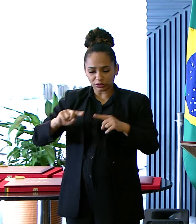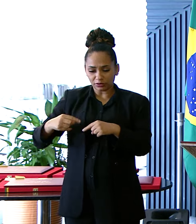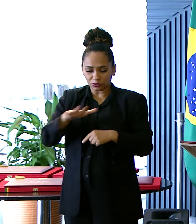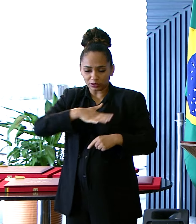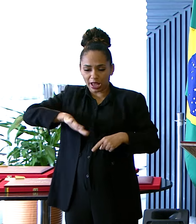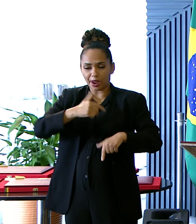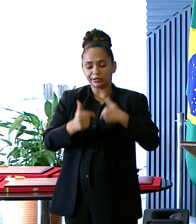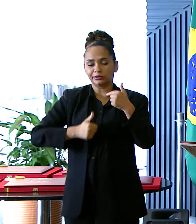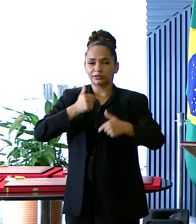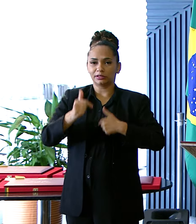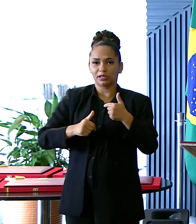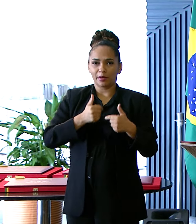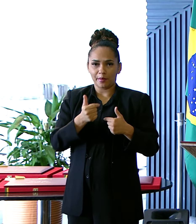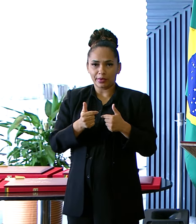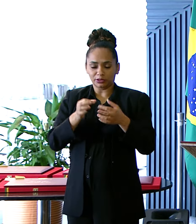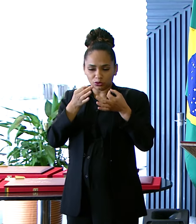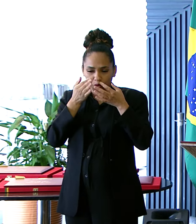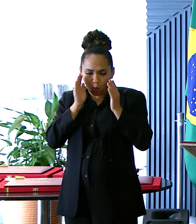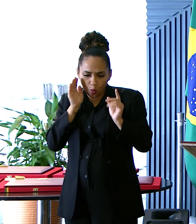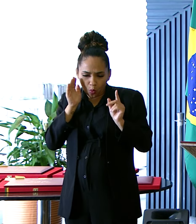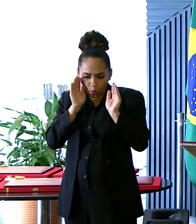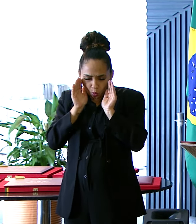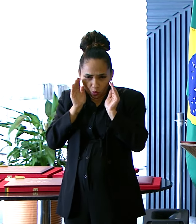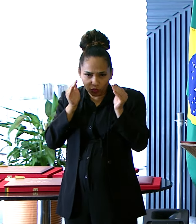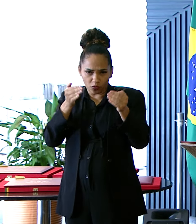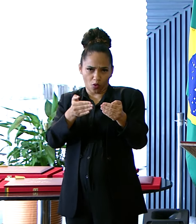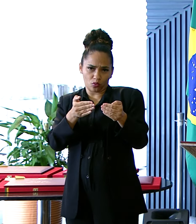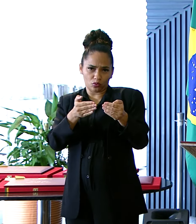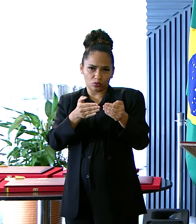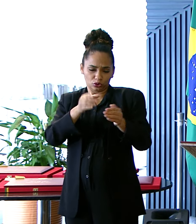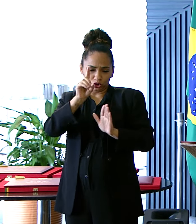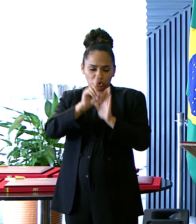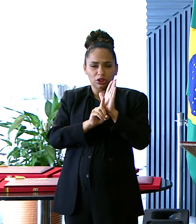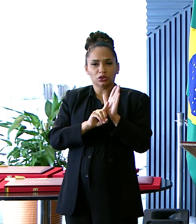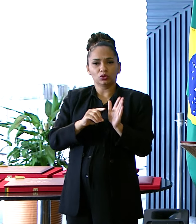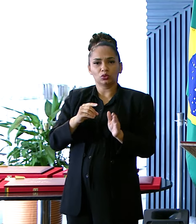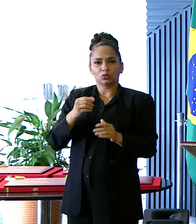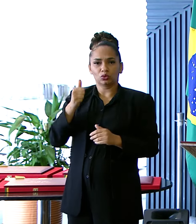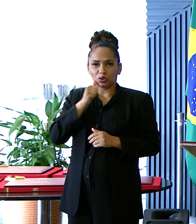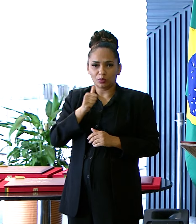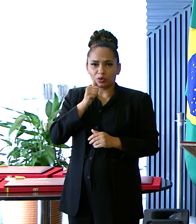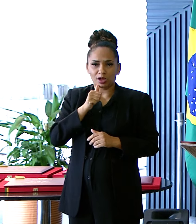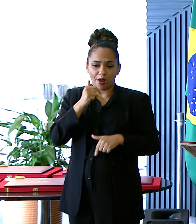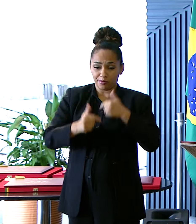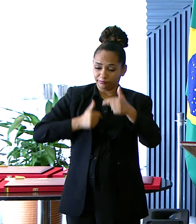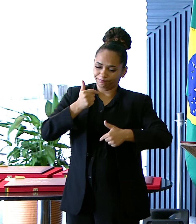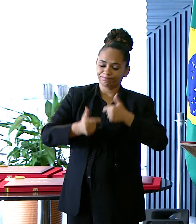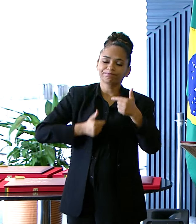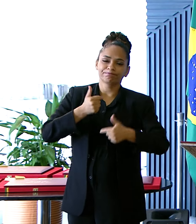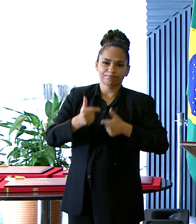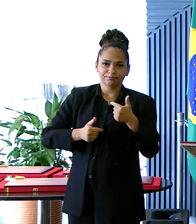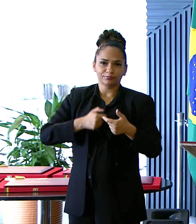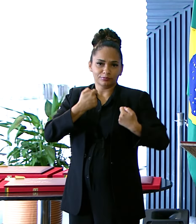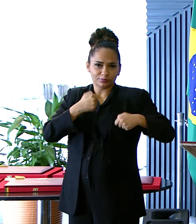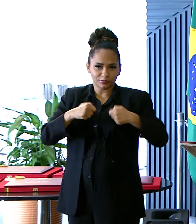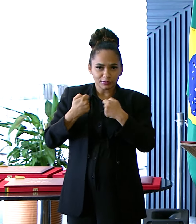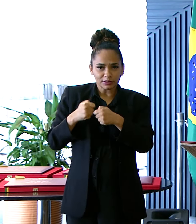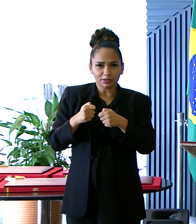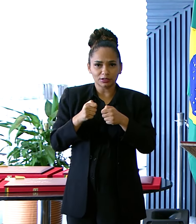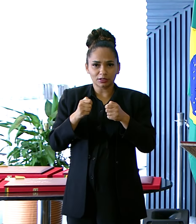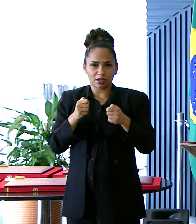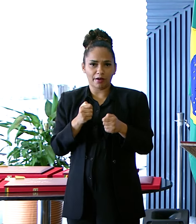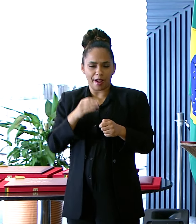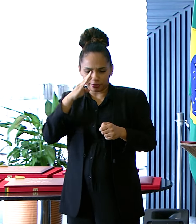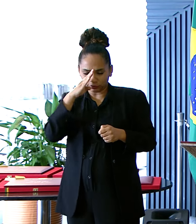Em direção Aos direitos Das Mulheres O trabalho Dos agraciados Portanto É aqui Destacado Para o Brasil